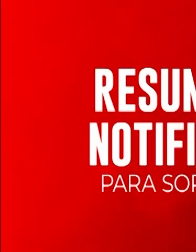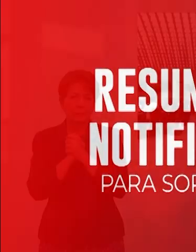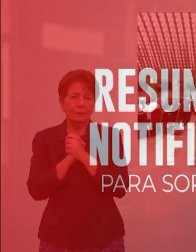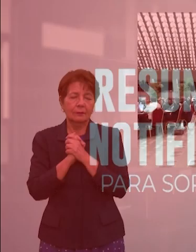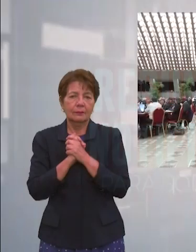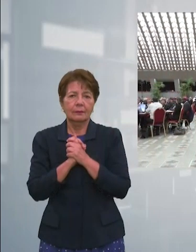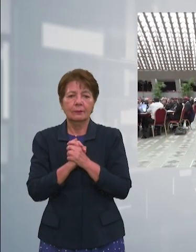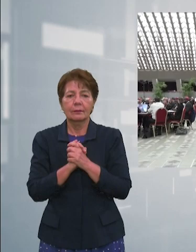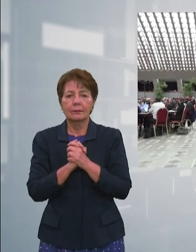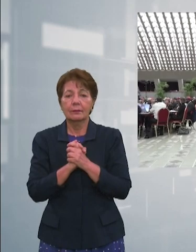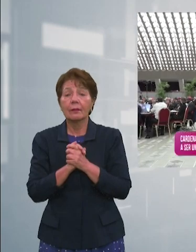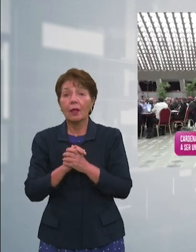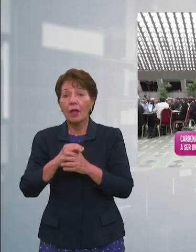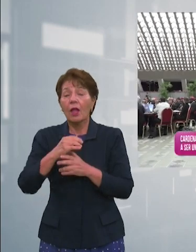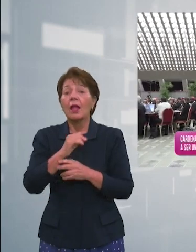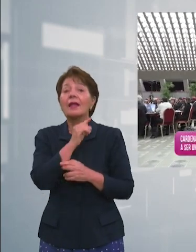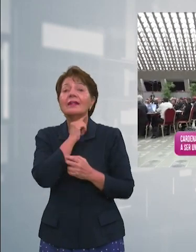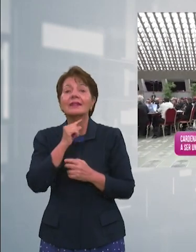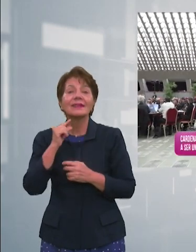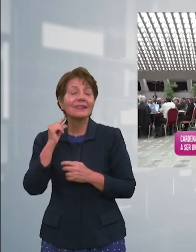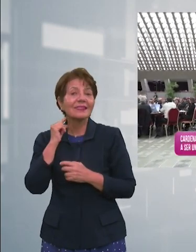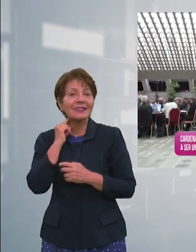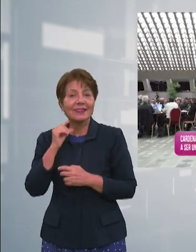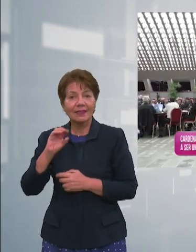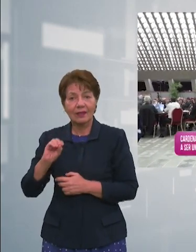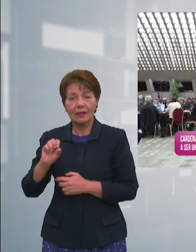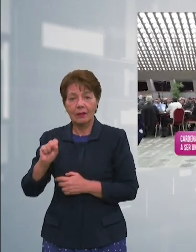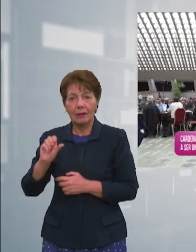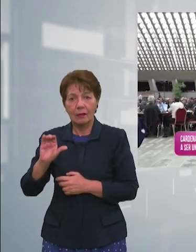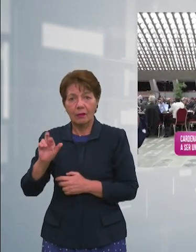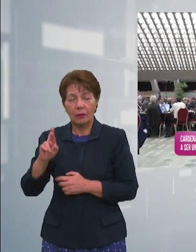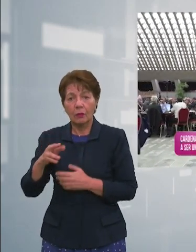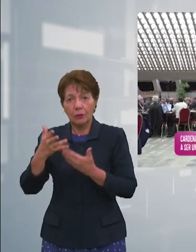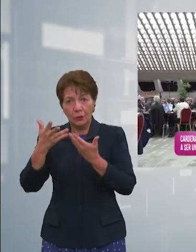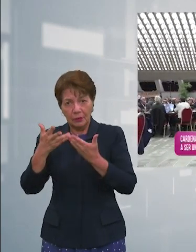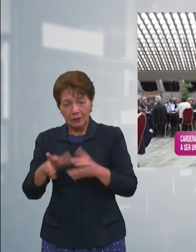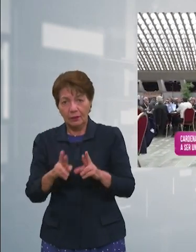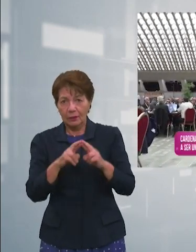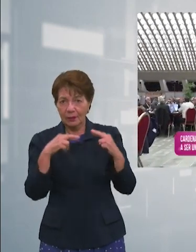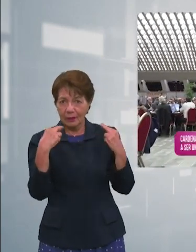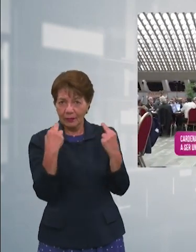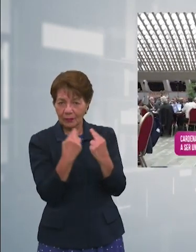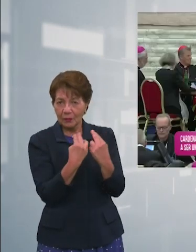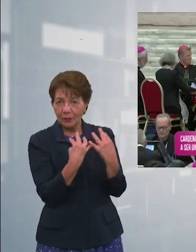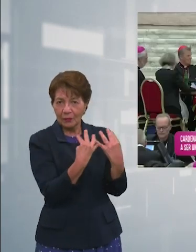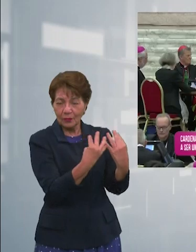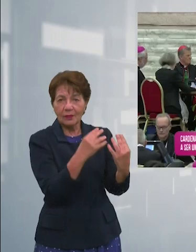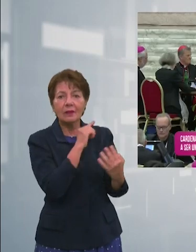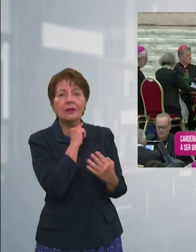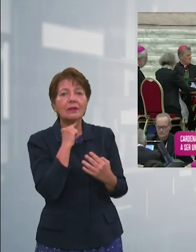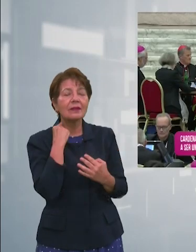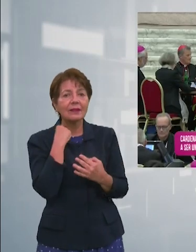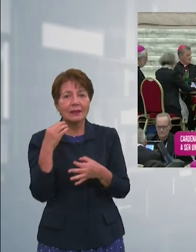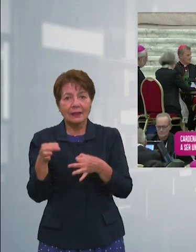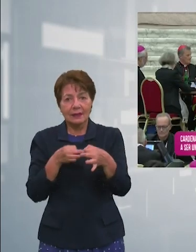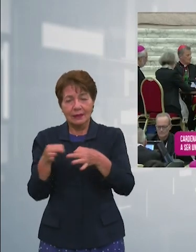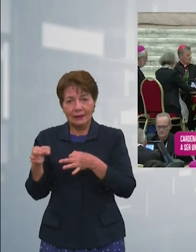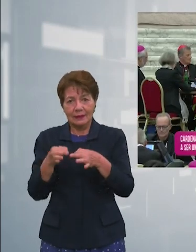El cardenal Oscar Andrés Rodríguez, tras finalizar el sínodo de la sinodalidad, explicó que no se tendrá una exhortación post-sinodal como en